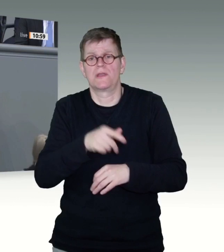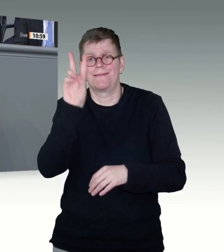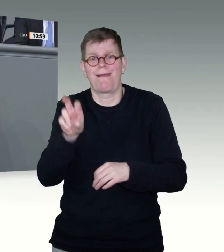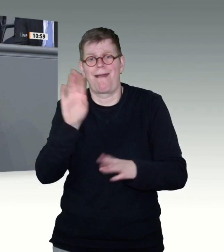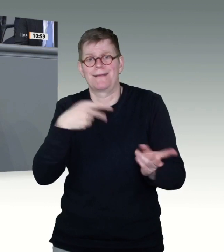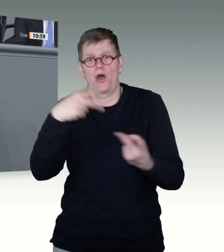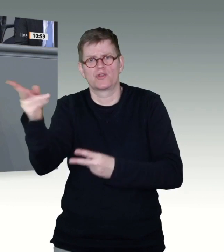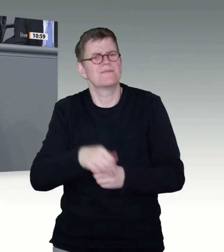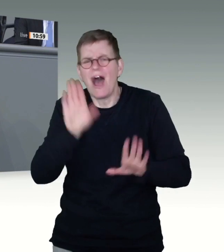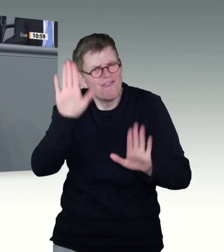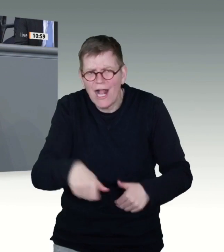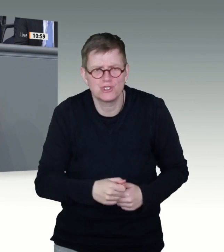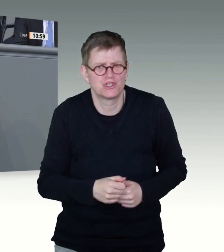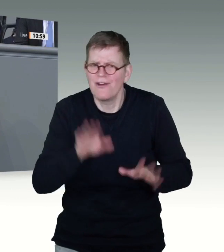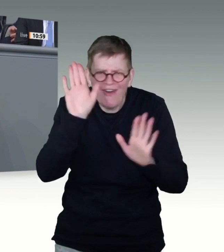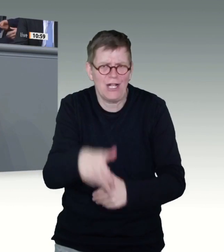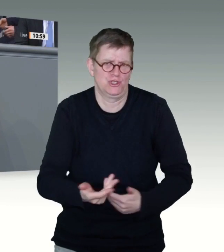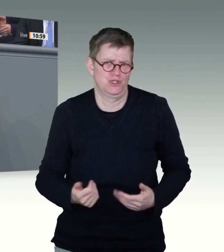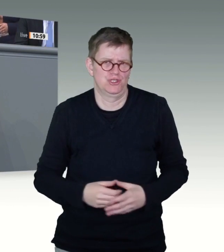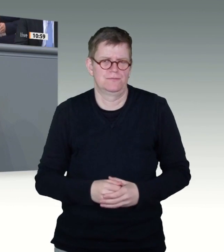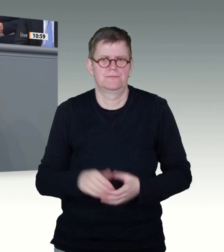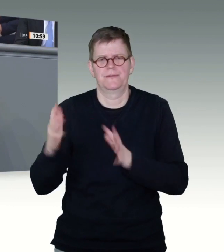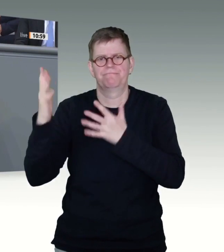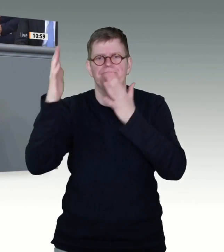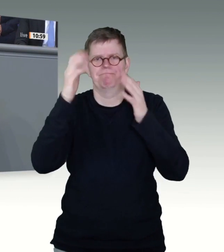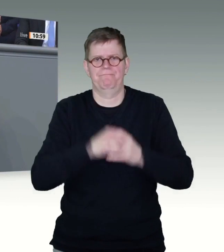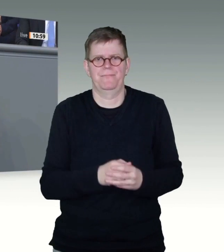Ja, wir können uns ja später unterhalten, Christine. Ja, gerne.